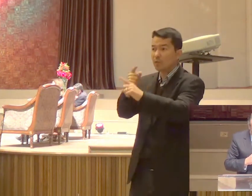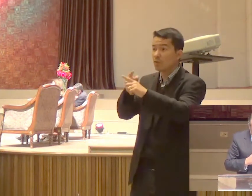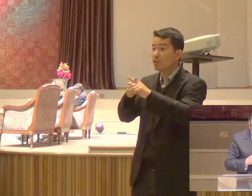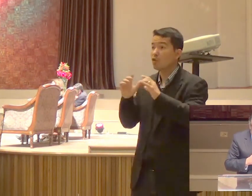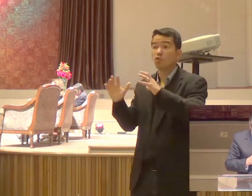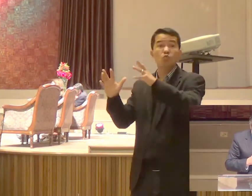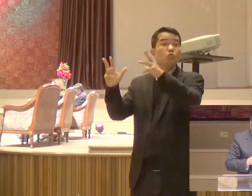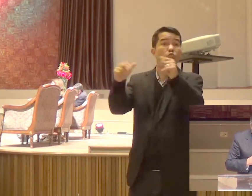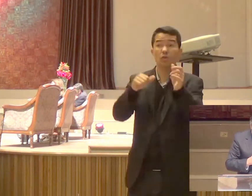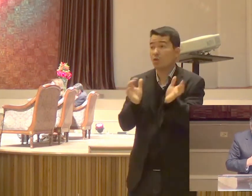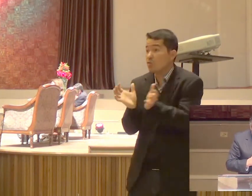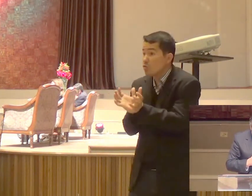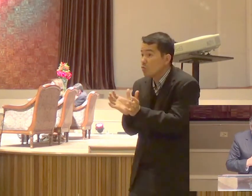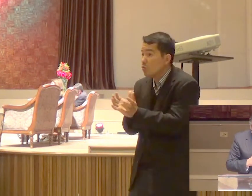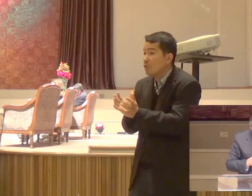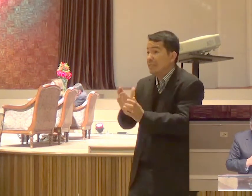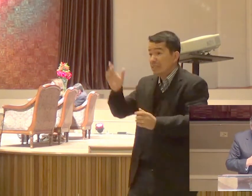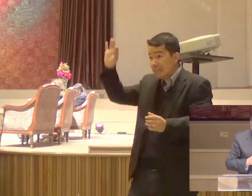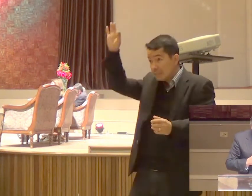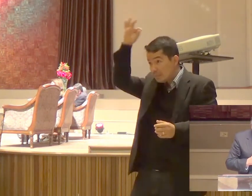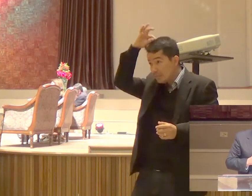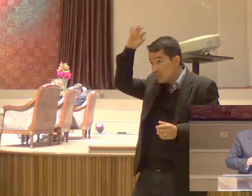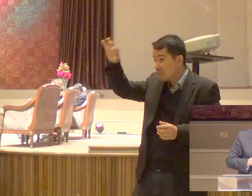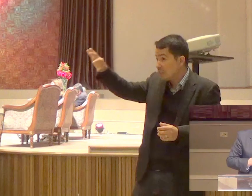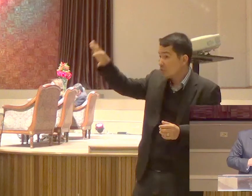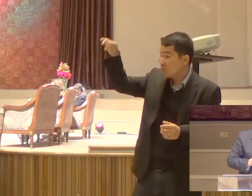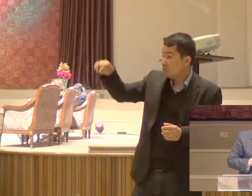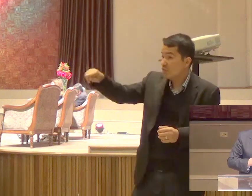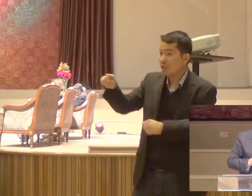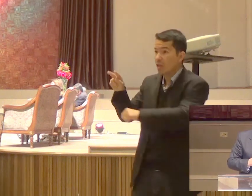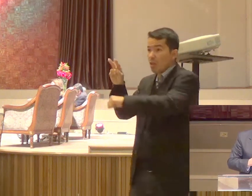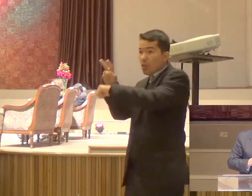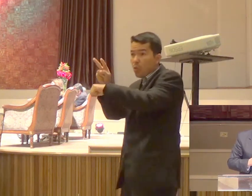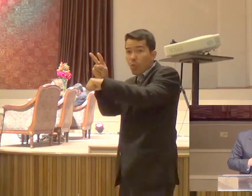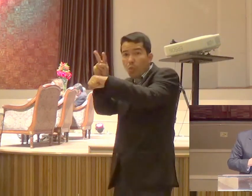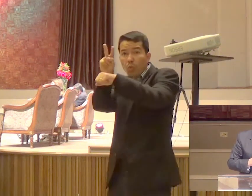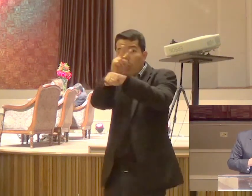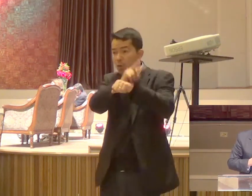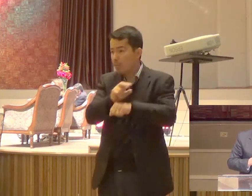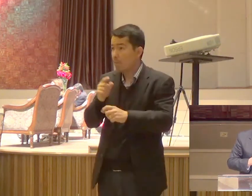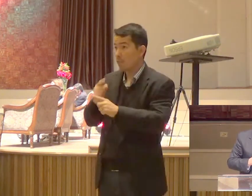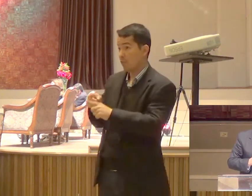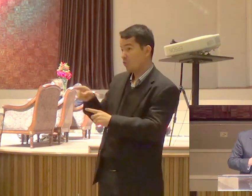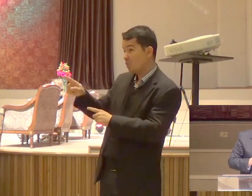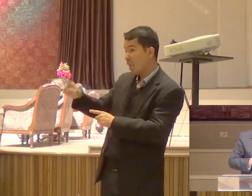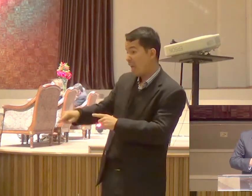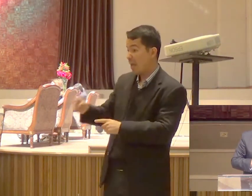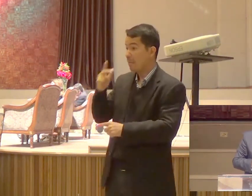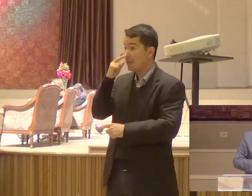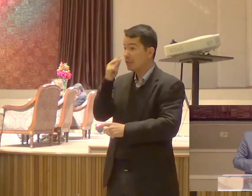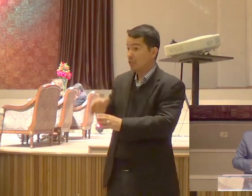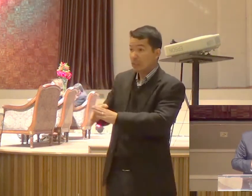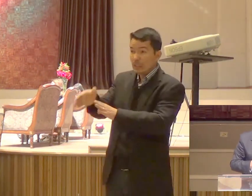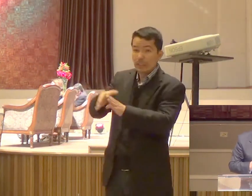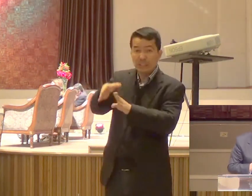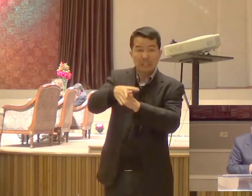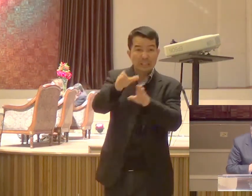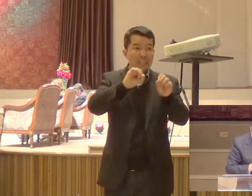Santo Vos constituiu Bispos Para pastoreardes A igreja de Deus A qual ele comprou Com seu próprio sangue